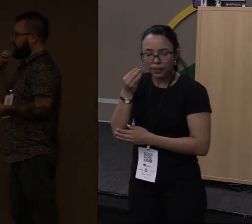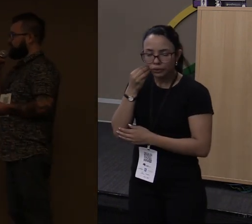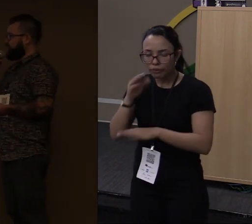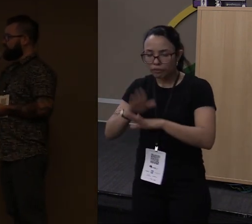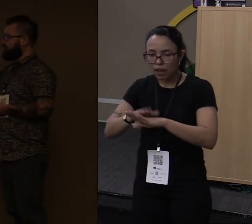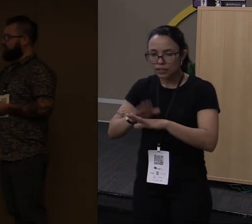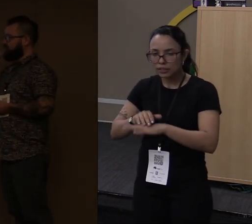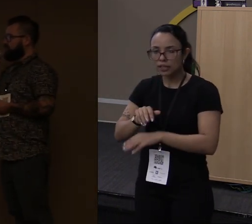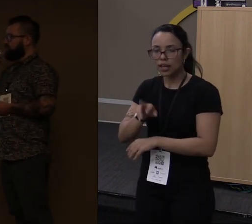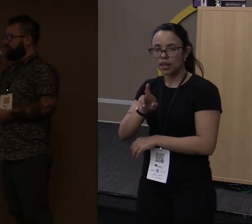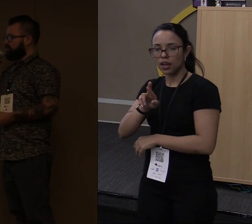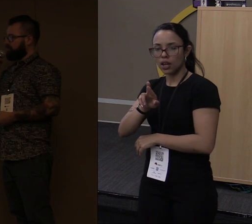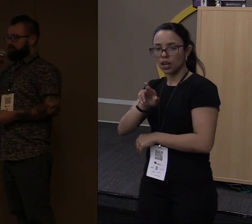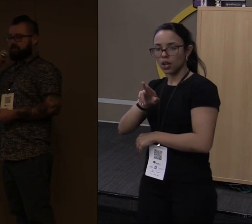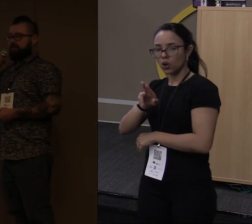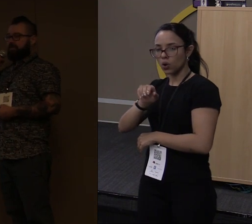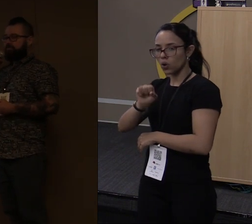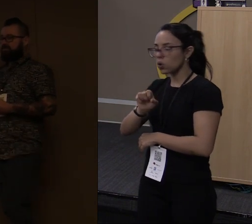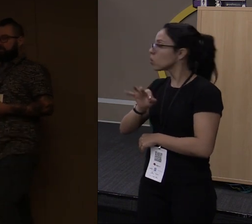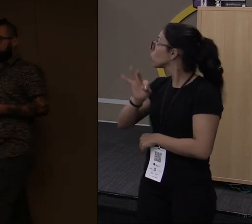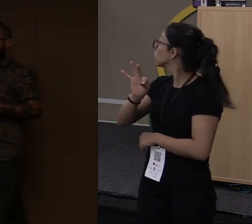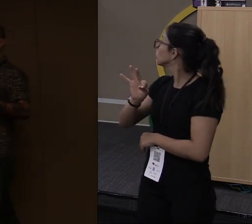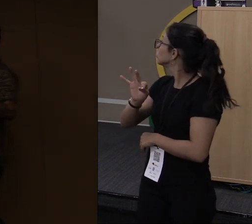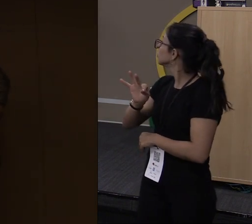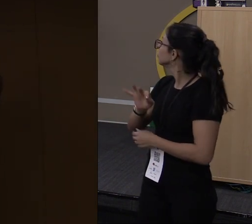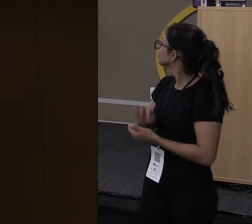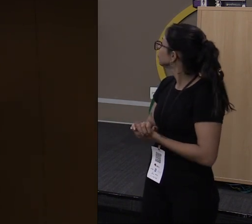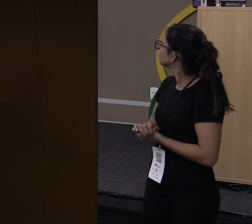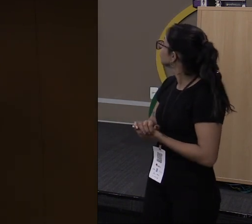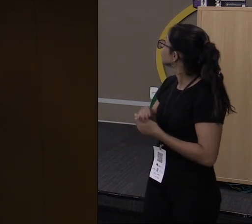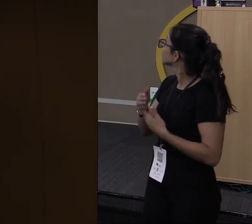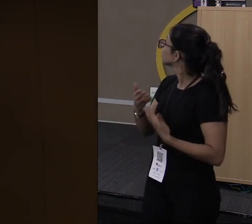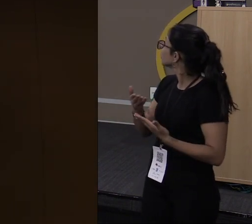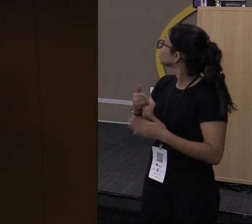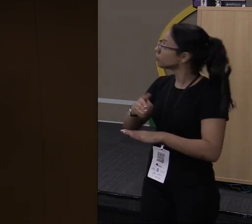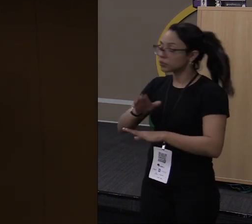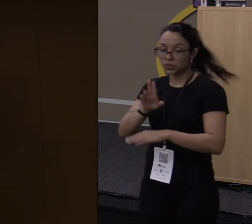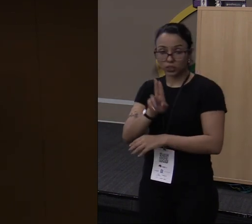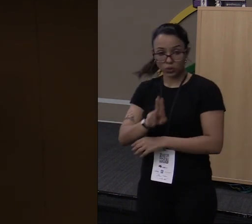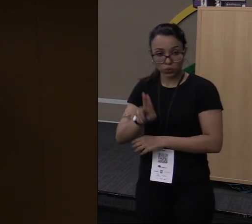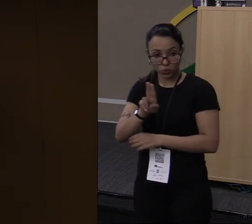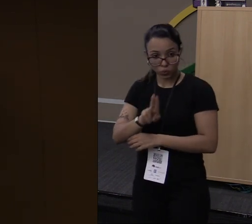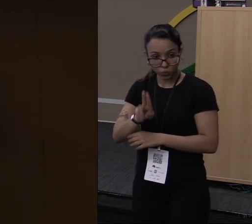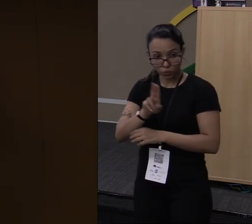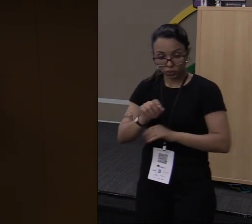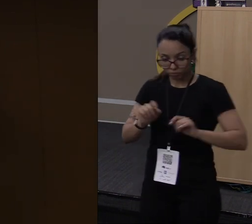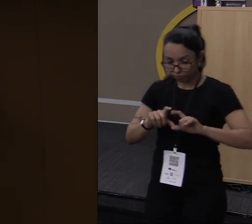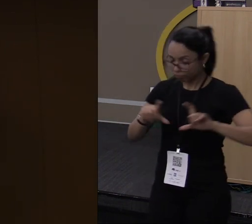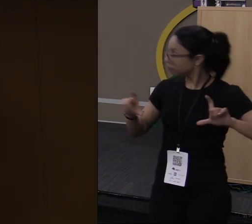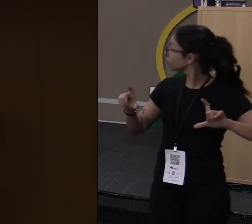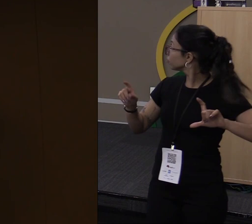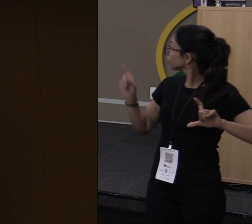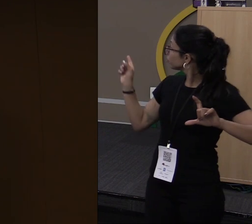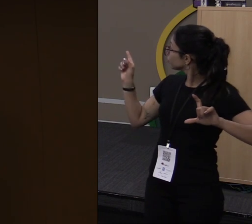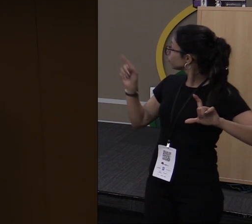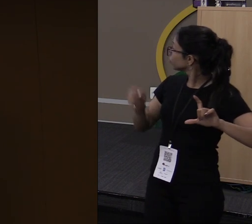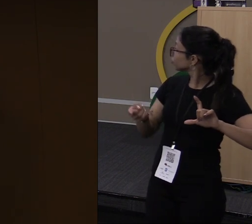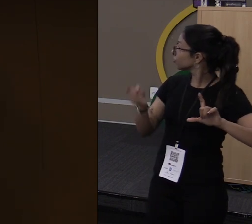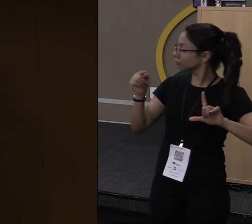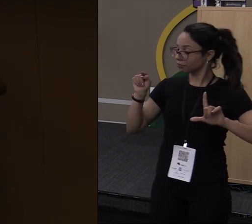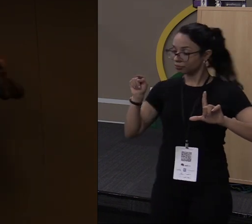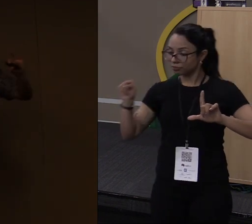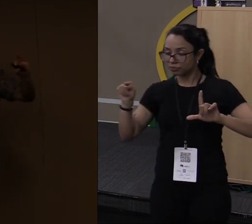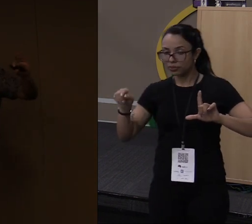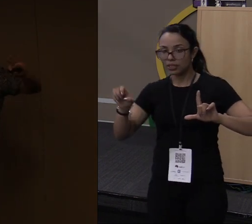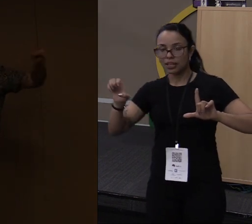Então olha só a diferença do código em Rust. Você utiliza o Stern C, que ele vai fazer com que a hora que você compilar isso aqui,